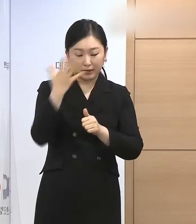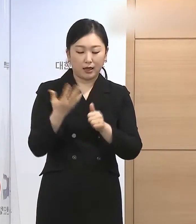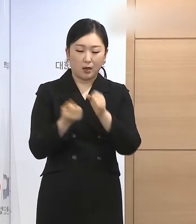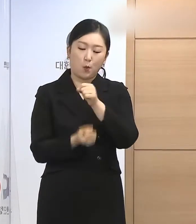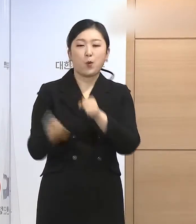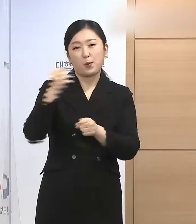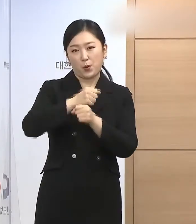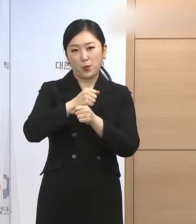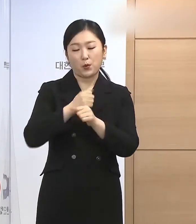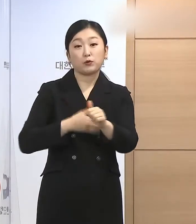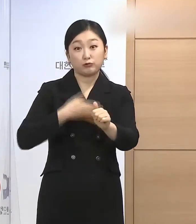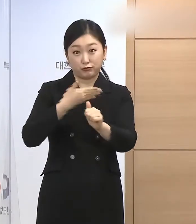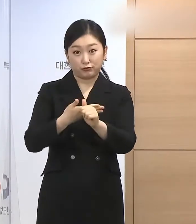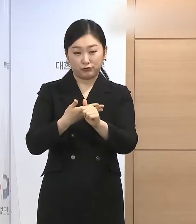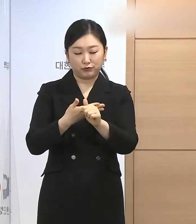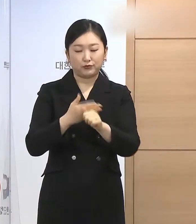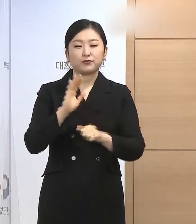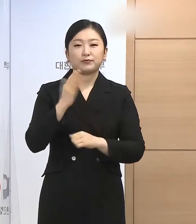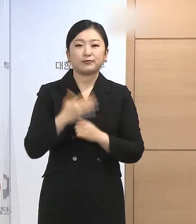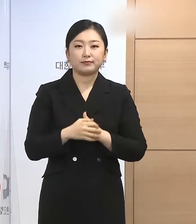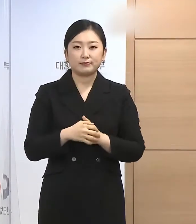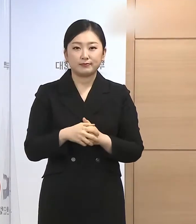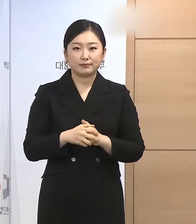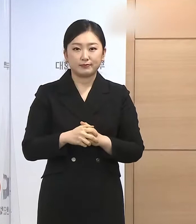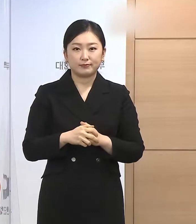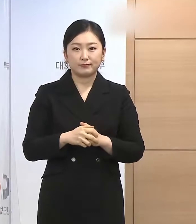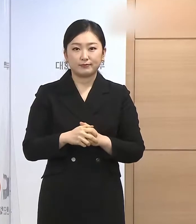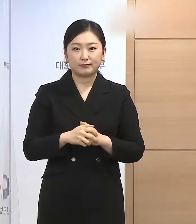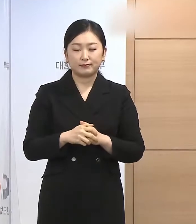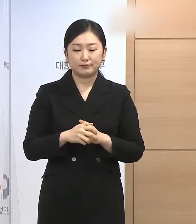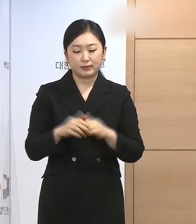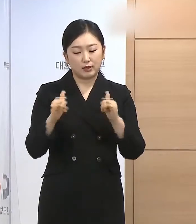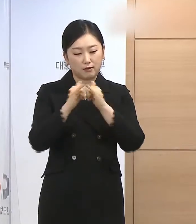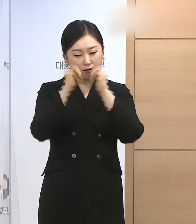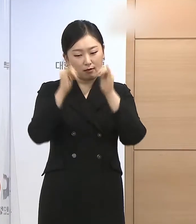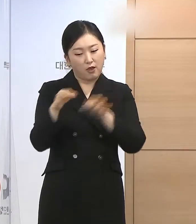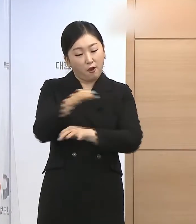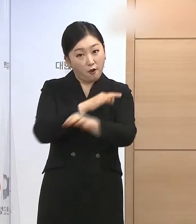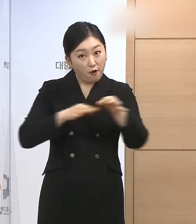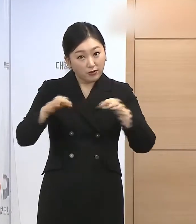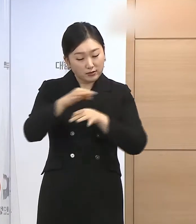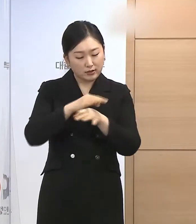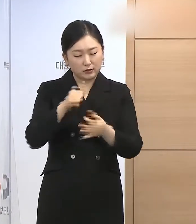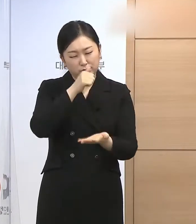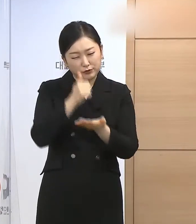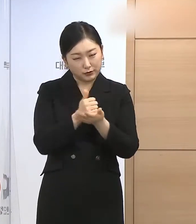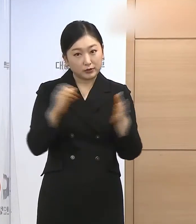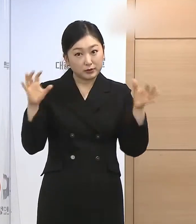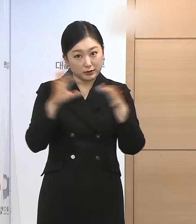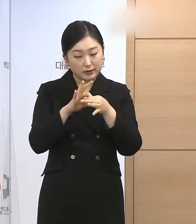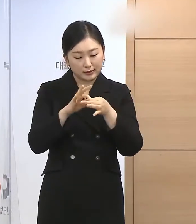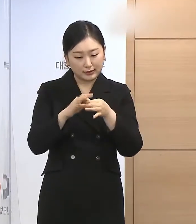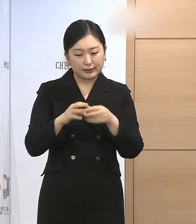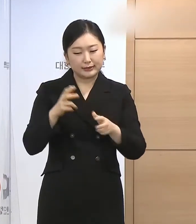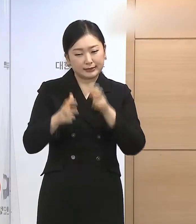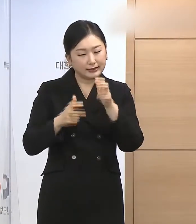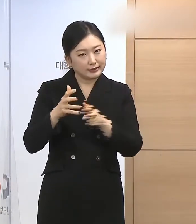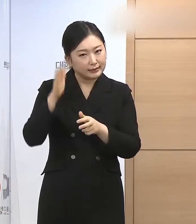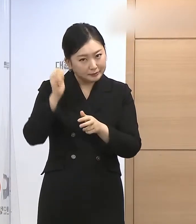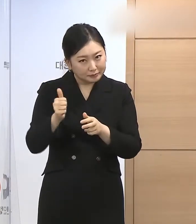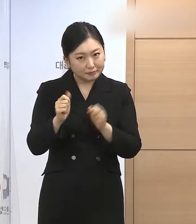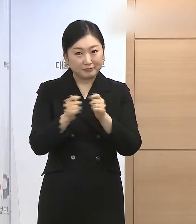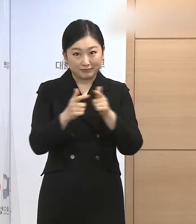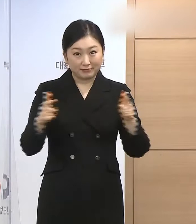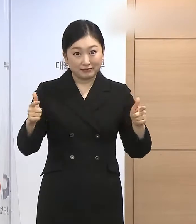복권조치를 실시합니다. 경제범죄 등으로 수감 중인 중소기업인과 소상공인 중